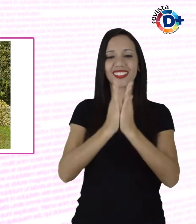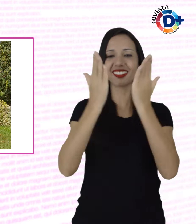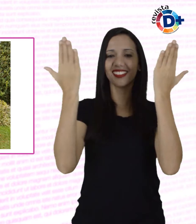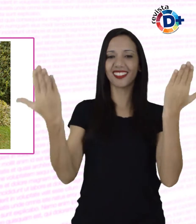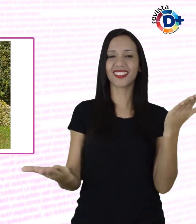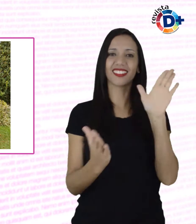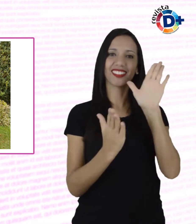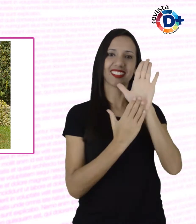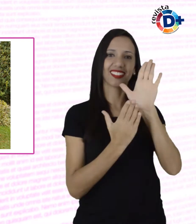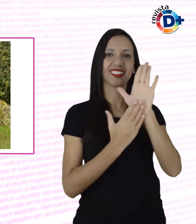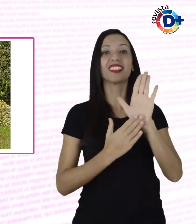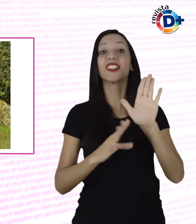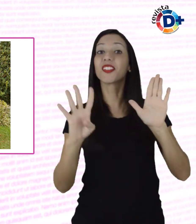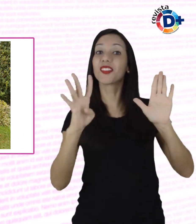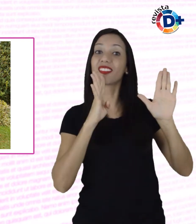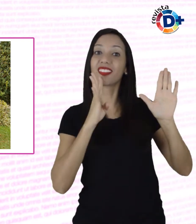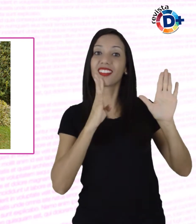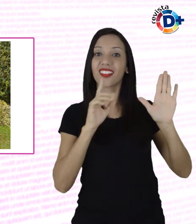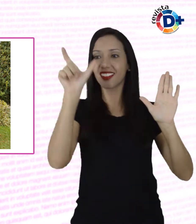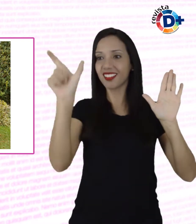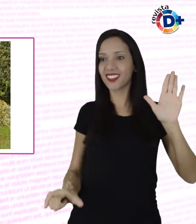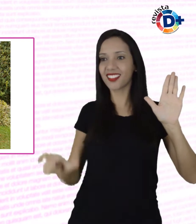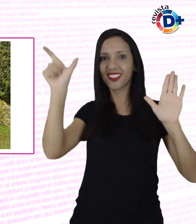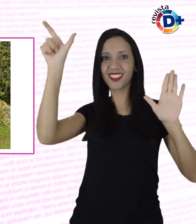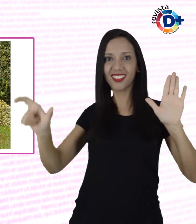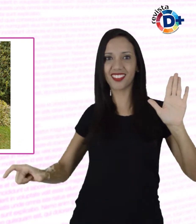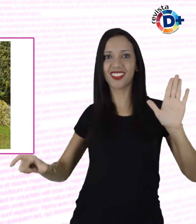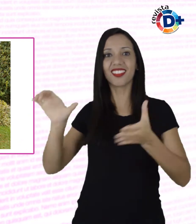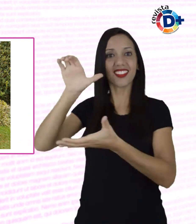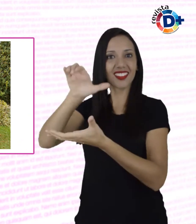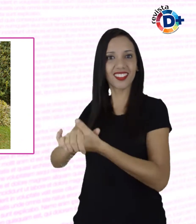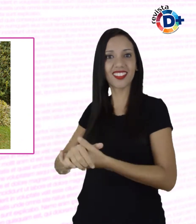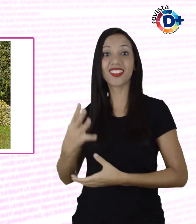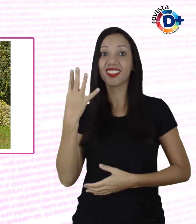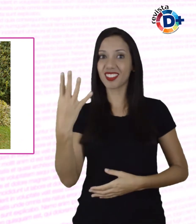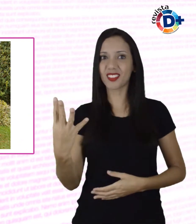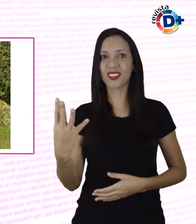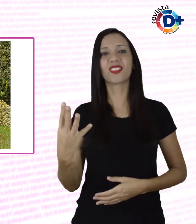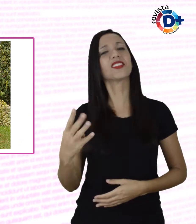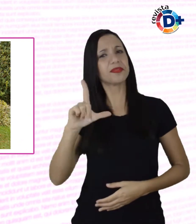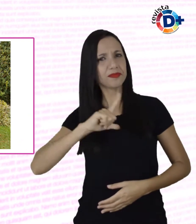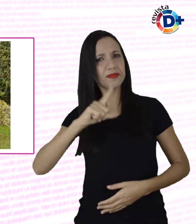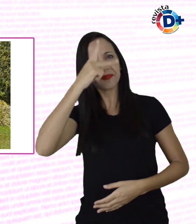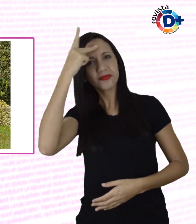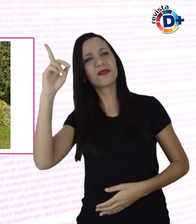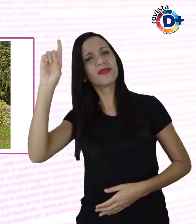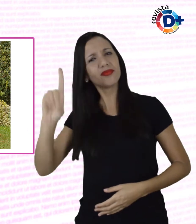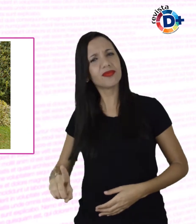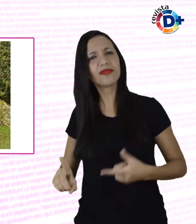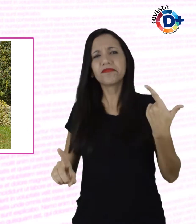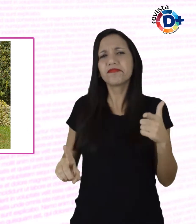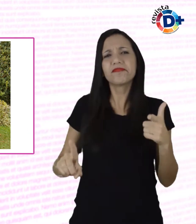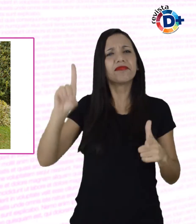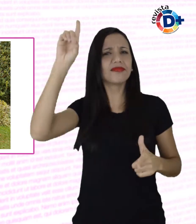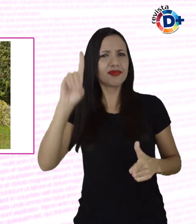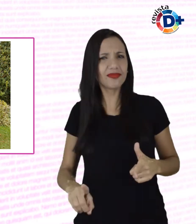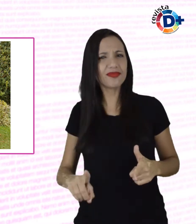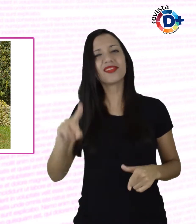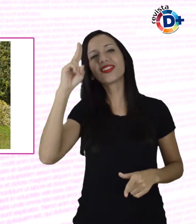formados entre pessoas com e sem deficiência e suas histórias que reservam como quaisquer